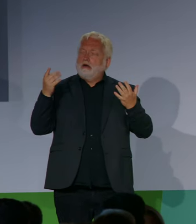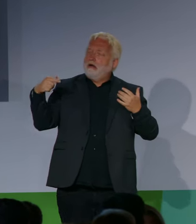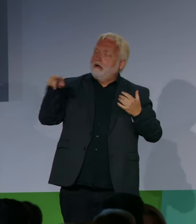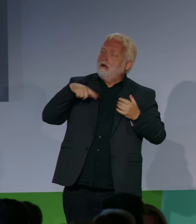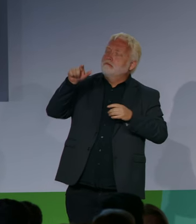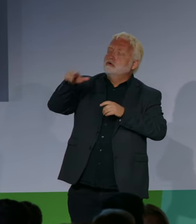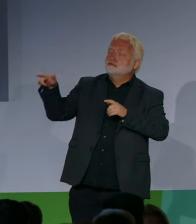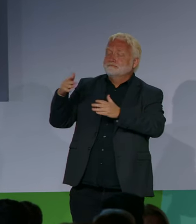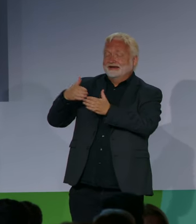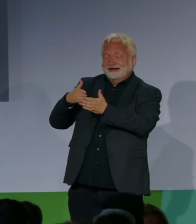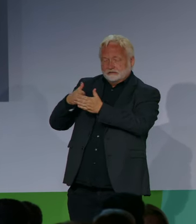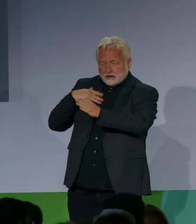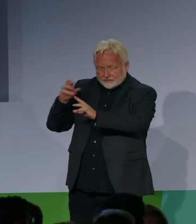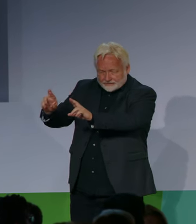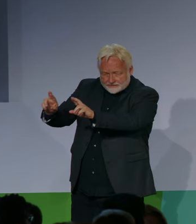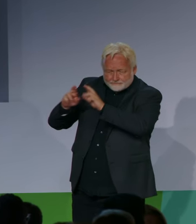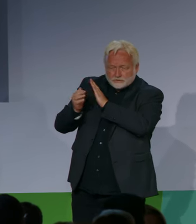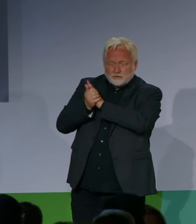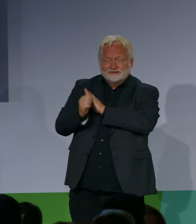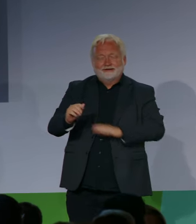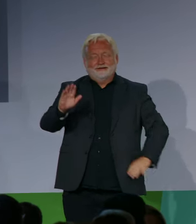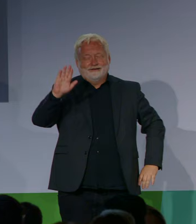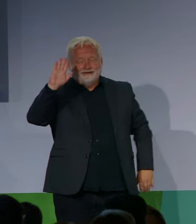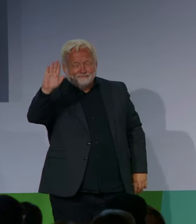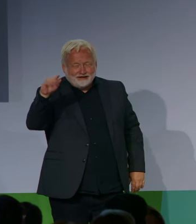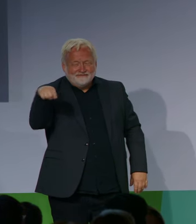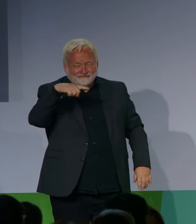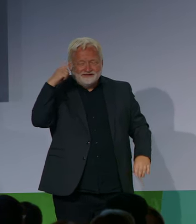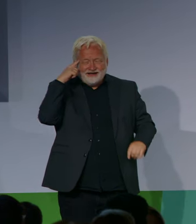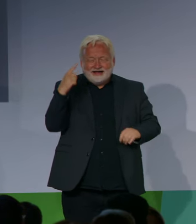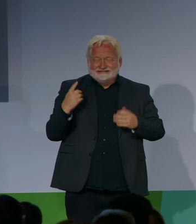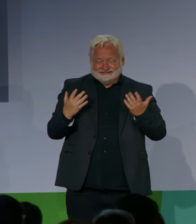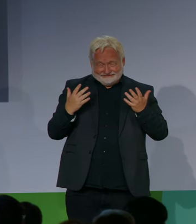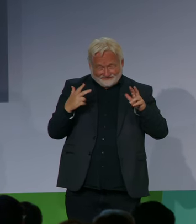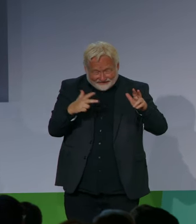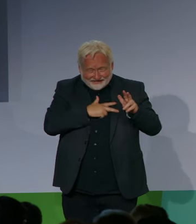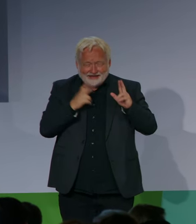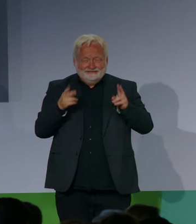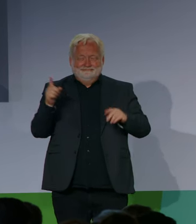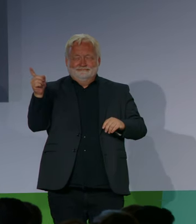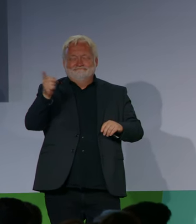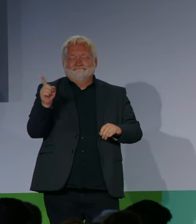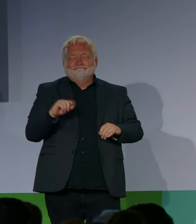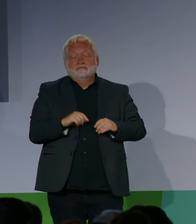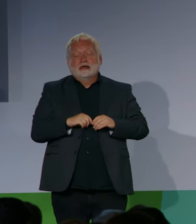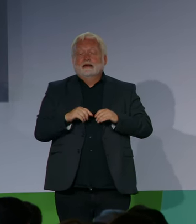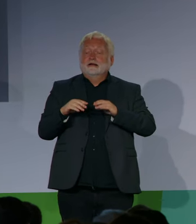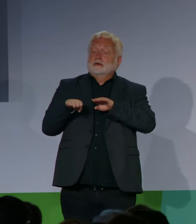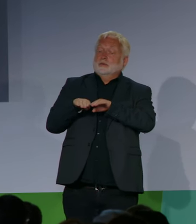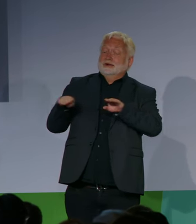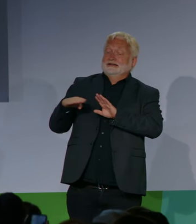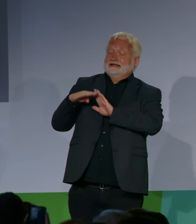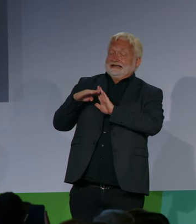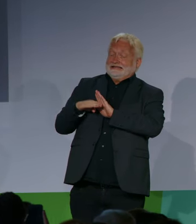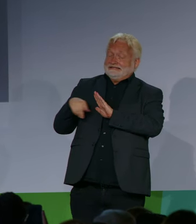notwendige Ansprüche. Durchsetzen aber müssen wir sie. Das bleibt auch 75 Jahre später noch genauso